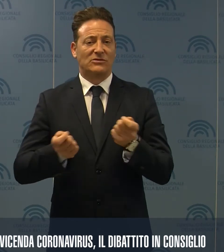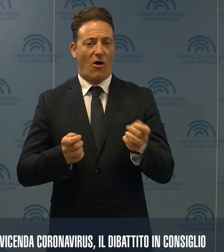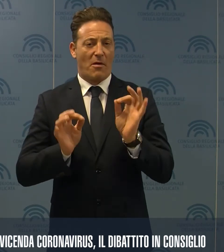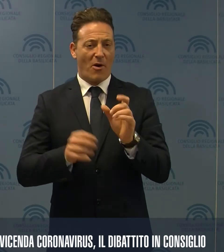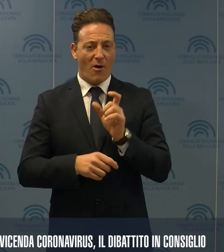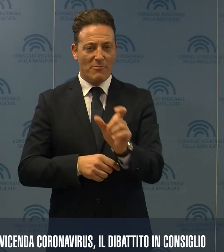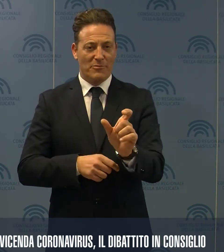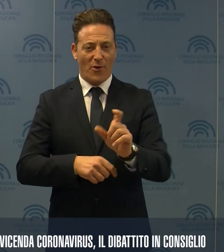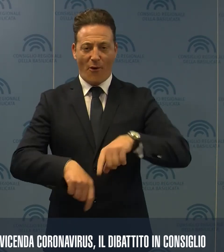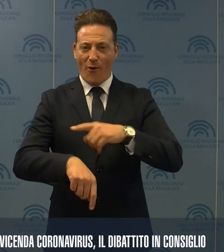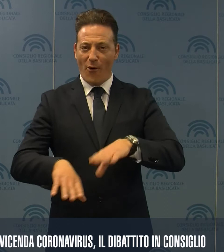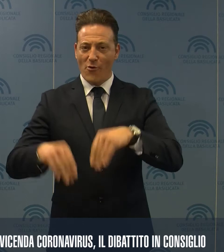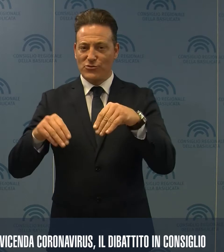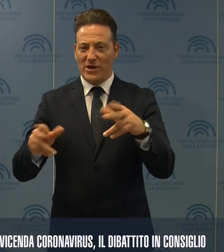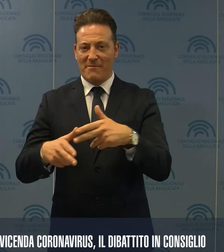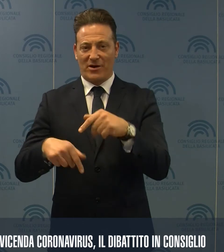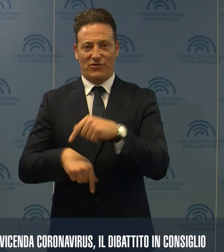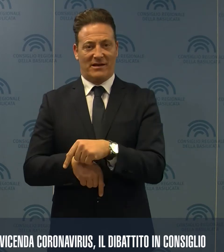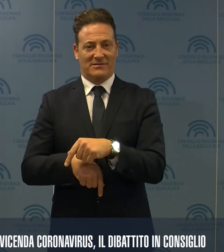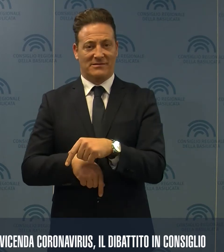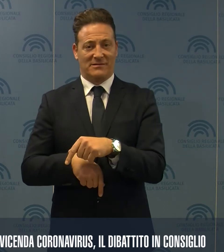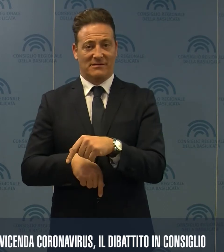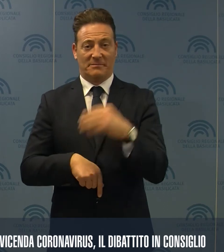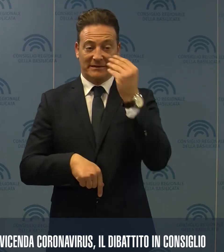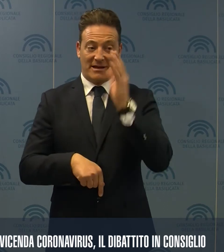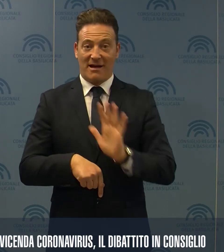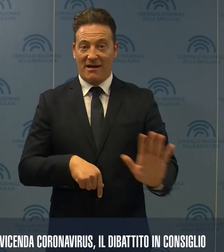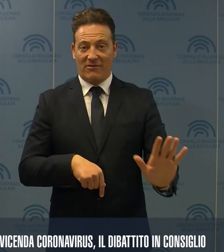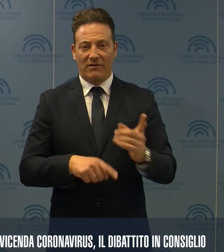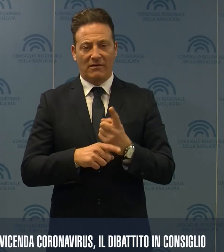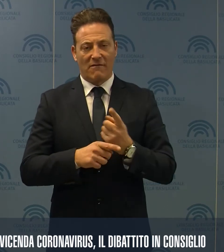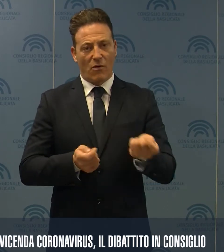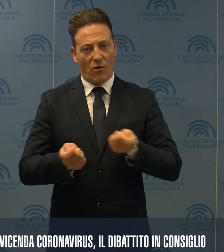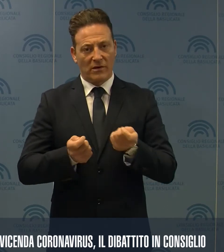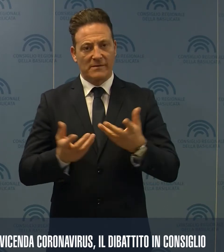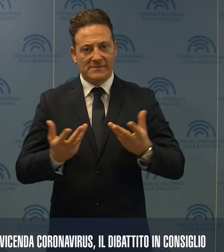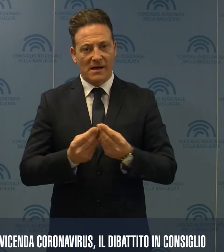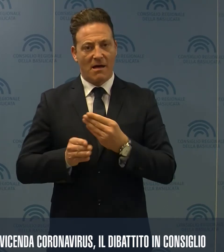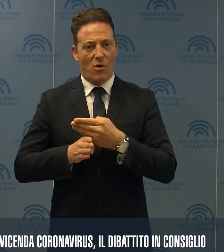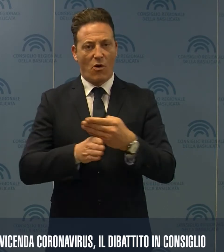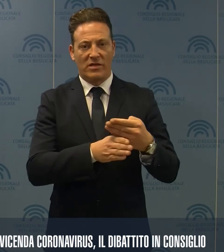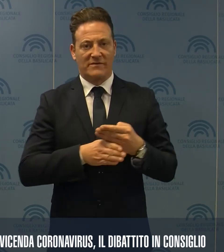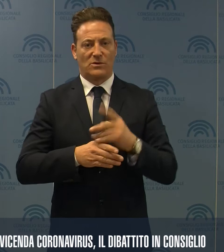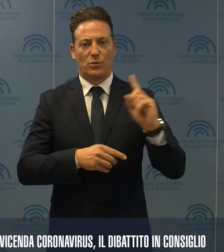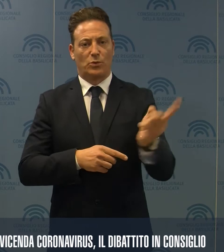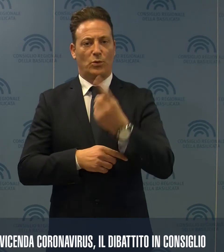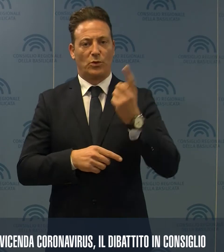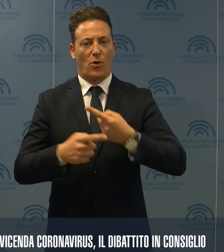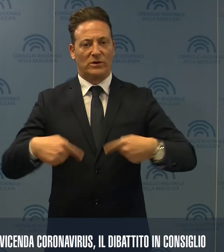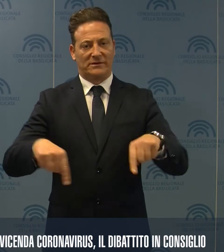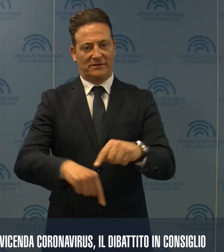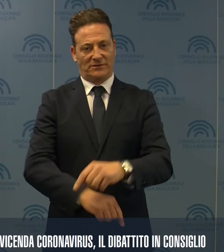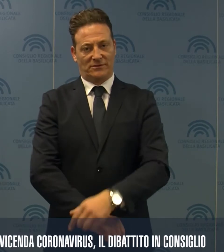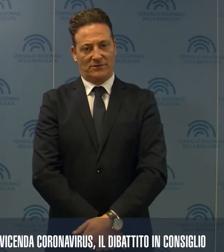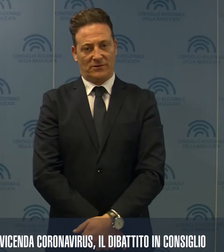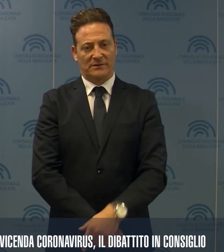gestita nelle prime ore l'emergenza, che a loro parere andava coordinata e condivisa con l'intera Assemblea,